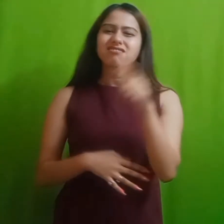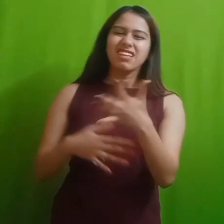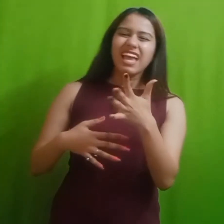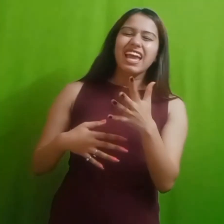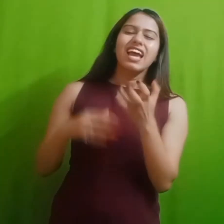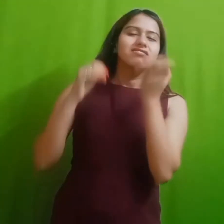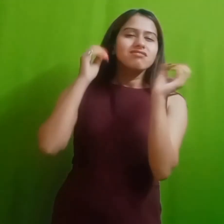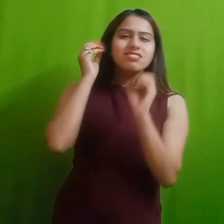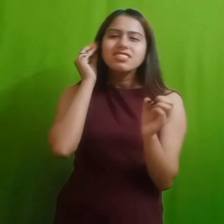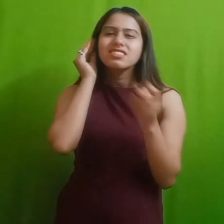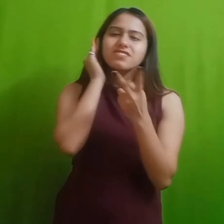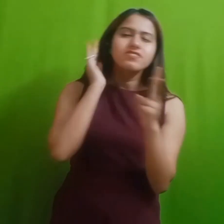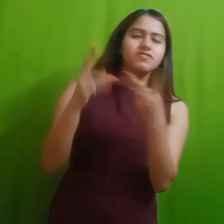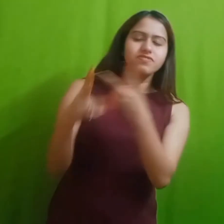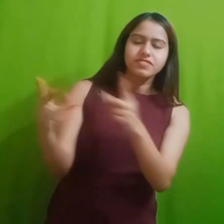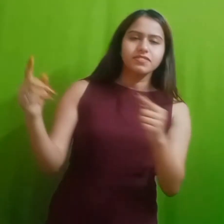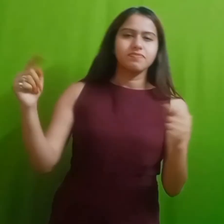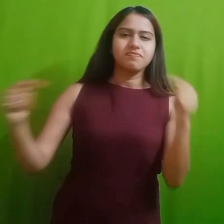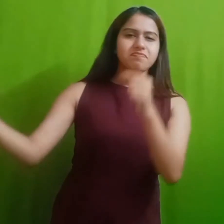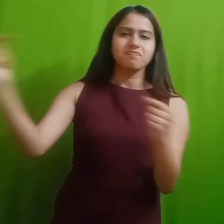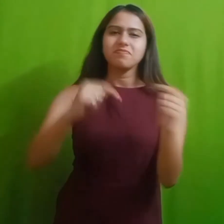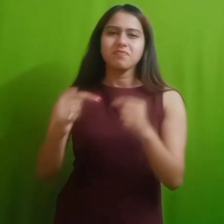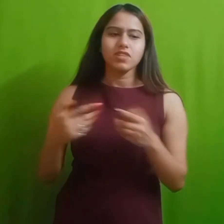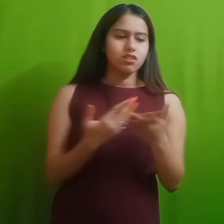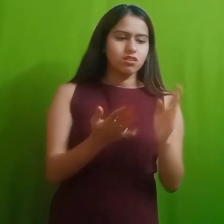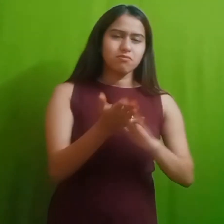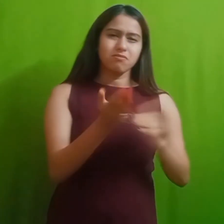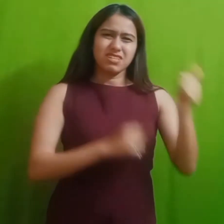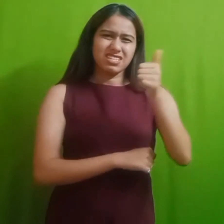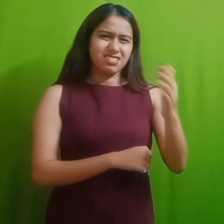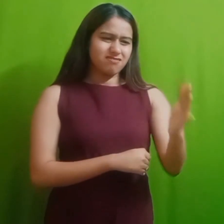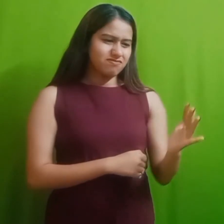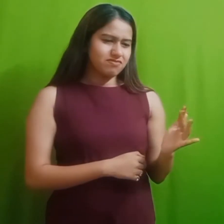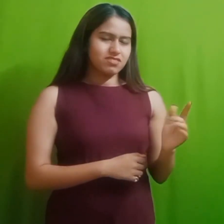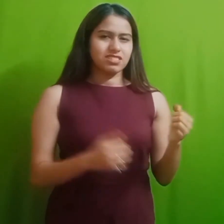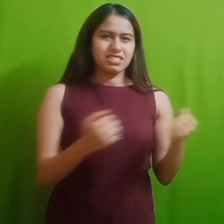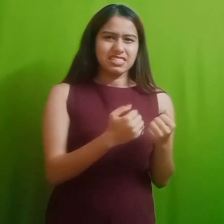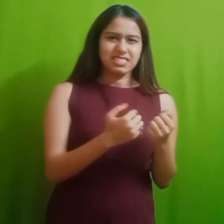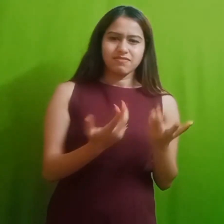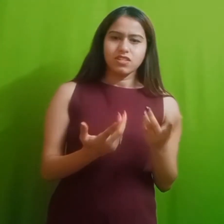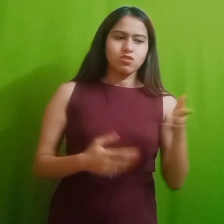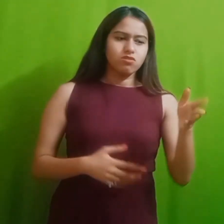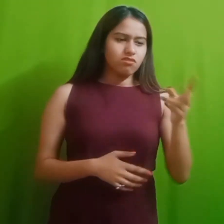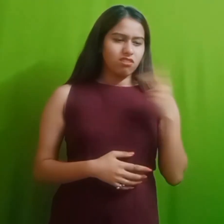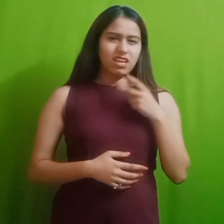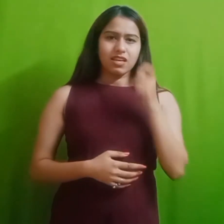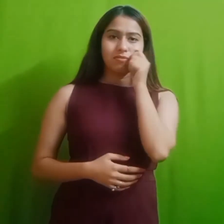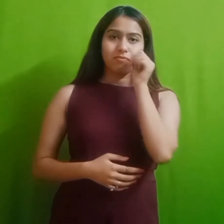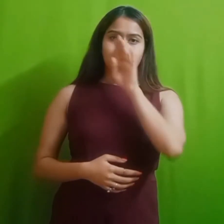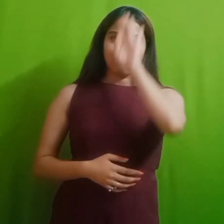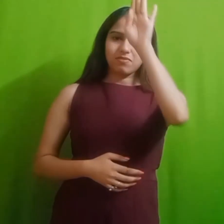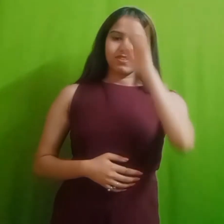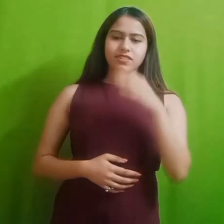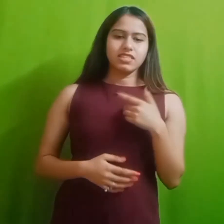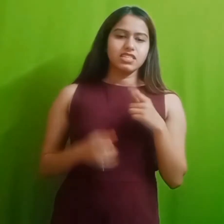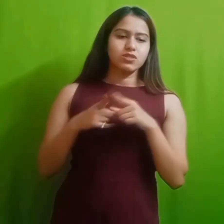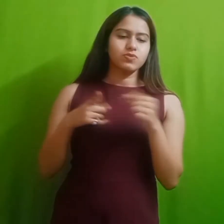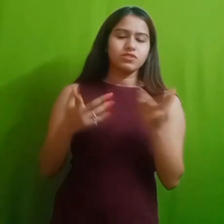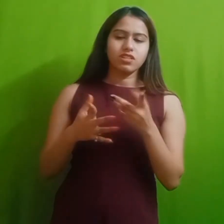थे वो सब देख रहे थे कि ये महाराजा क्या करवा रहे हैं अपने बेटों में फूट पढ़वा दी लड़ाई करवा दी तब ही राजा अपने सियांसें से खड़े हुए और बोले कि आप